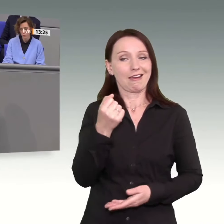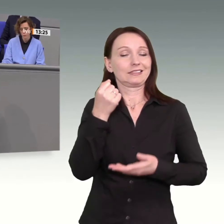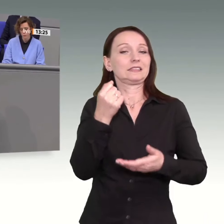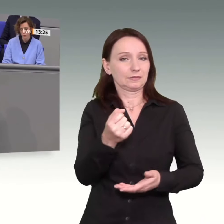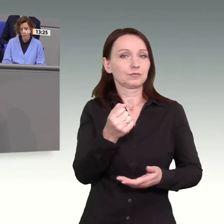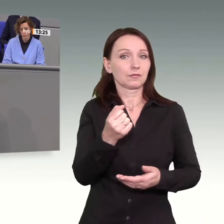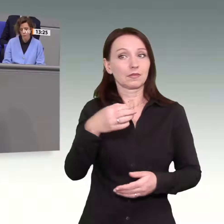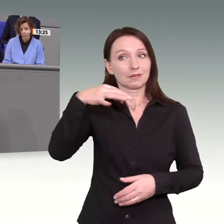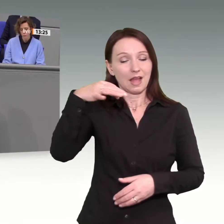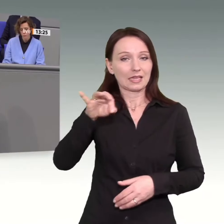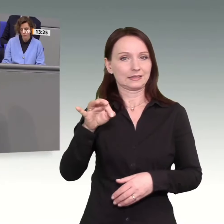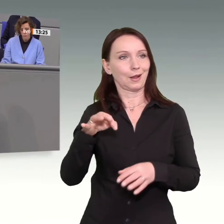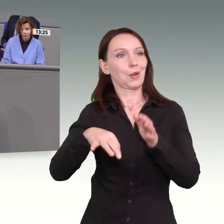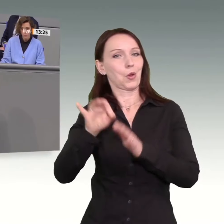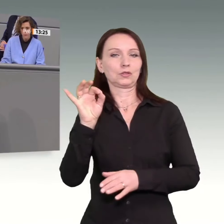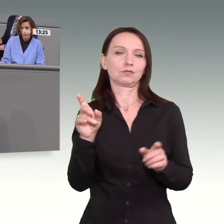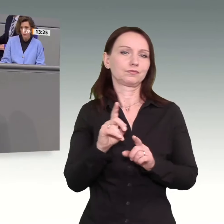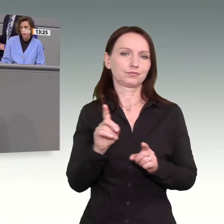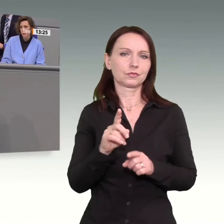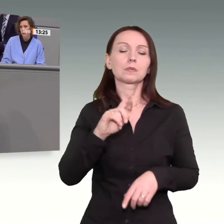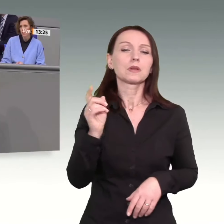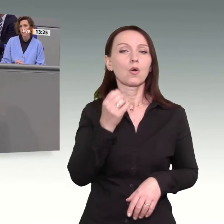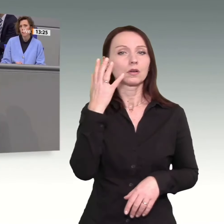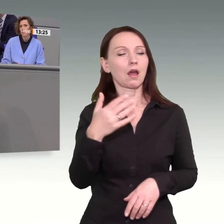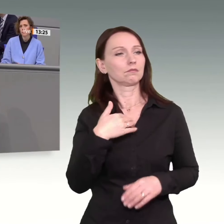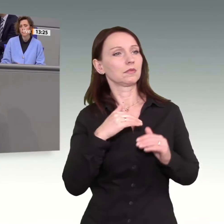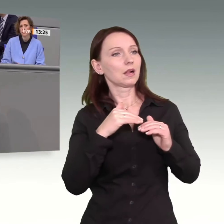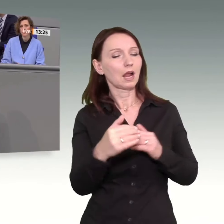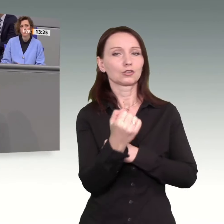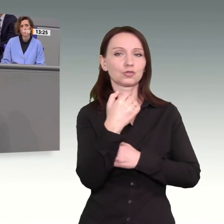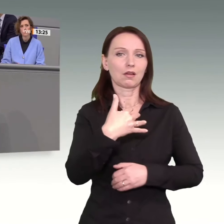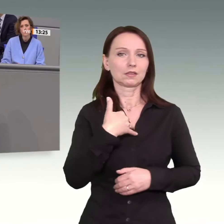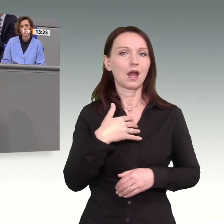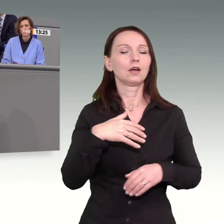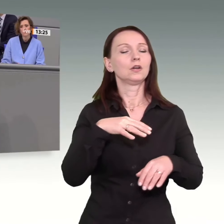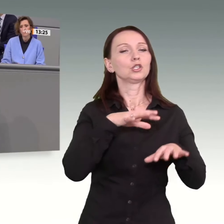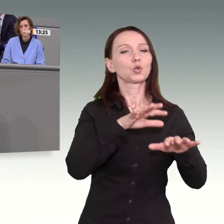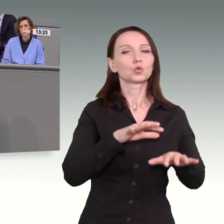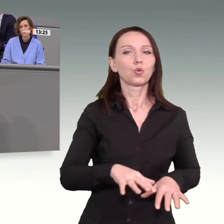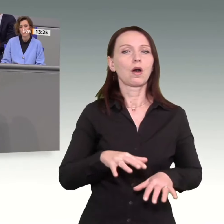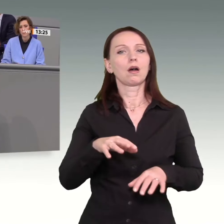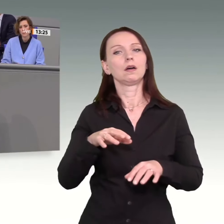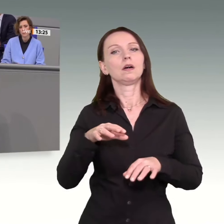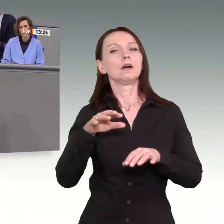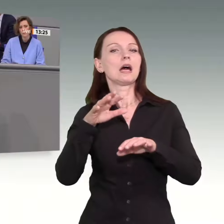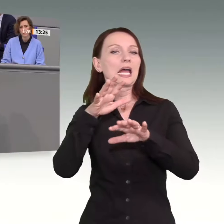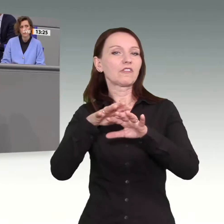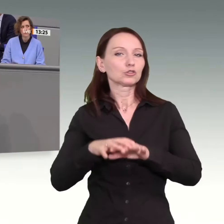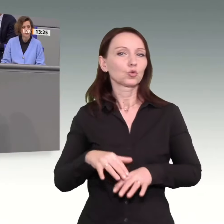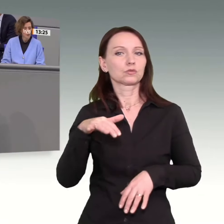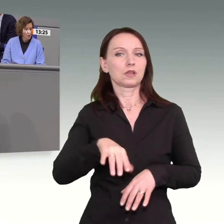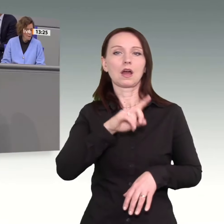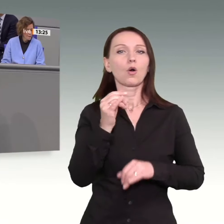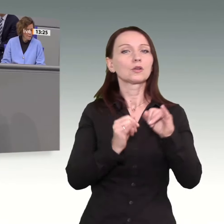Klar ist aber auch, dass die Stärken unseres Landes, die Struktur, die Infrastruktur, industrielle Fragen, die energieintensive Industrie, aber auch